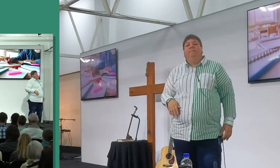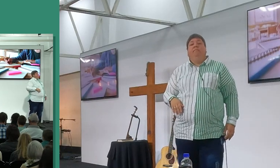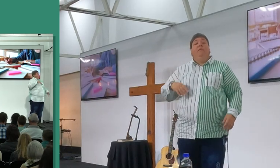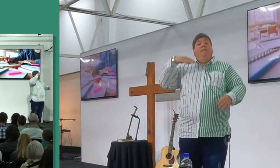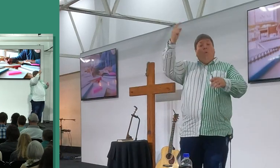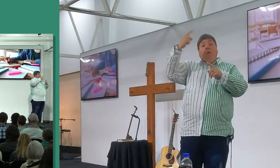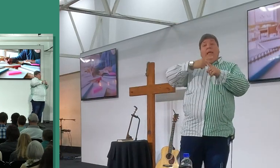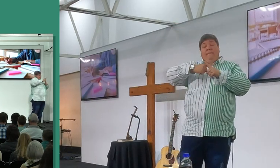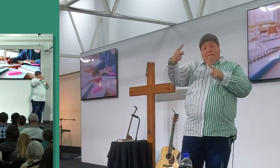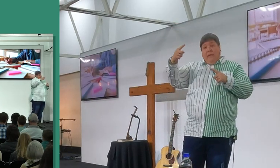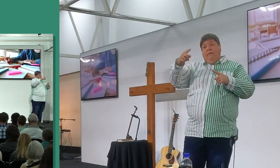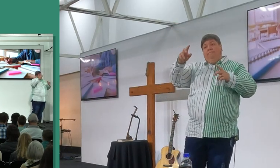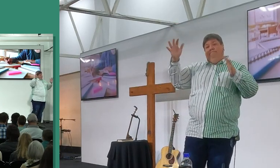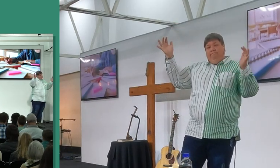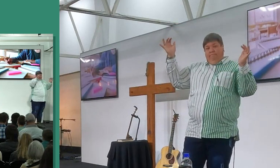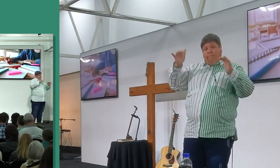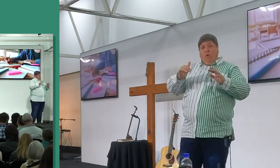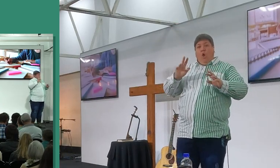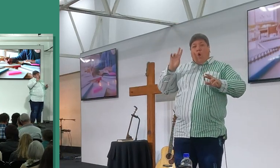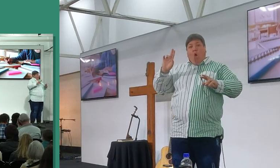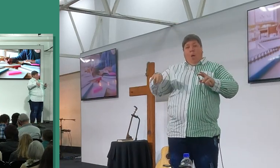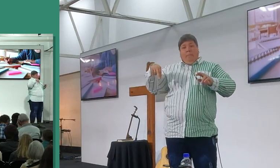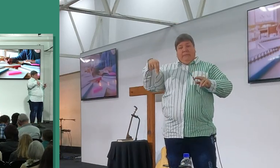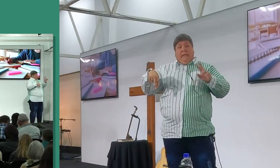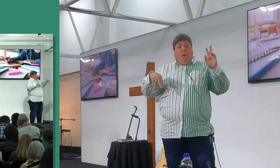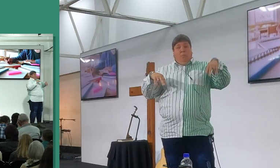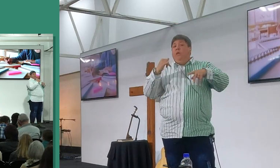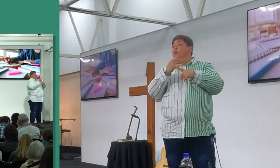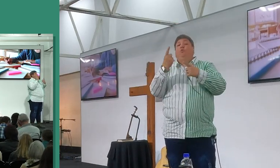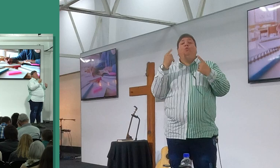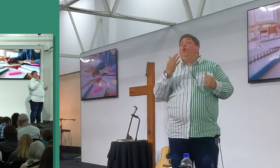Volgende week gaan ek vir julle vraag, julle moet opstaan die wat nie julle huiswerk het,